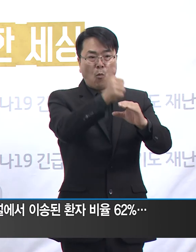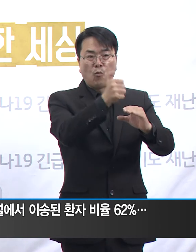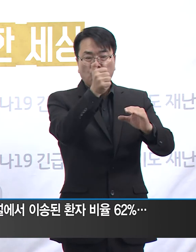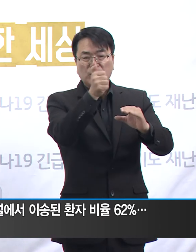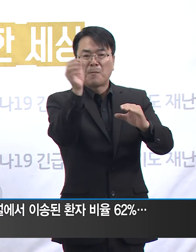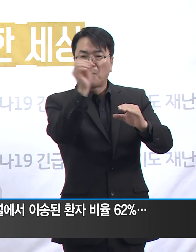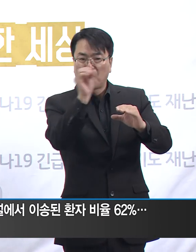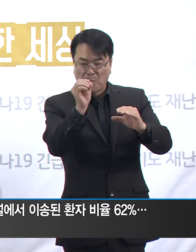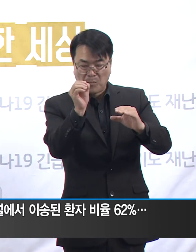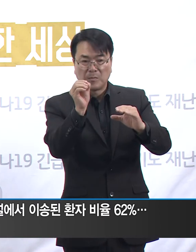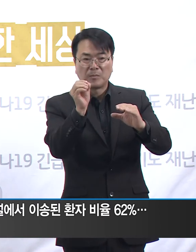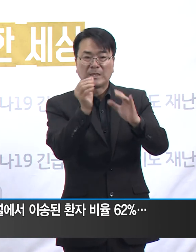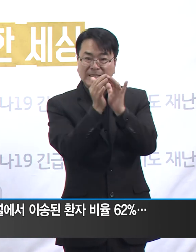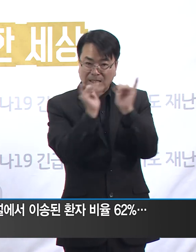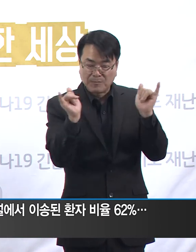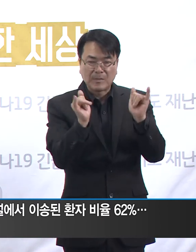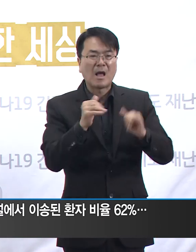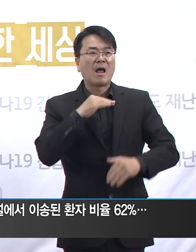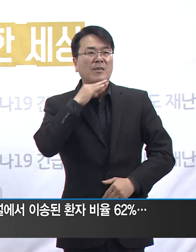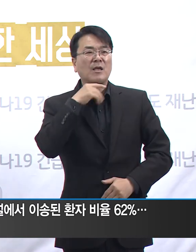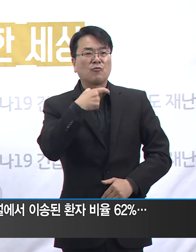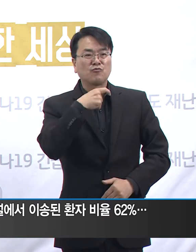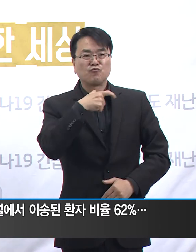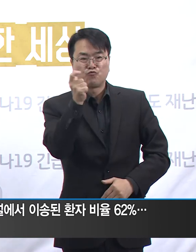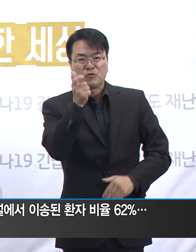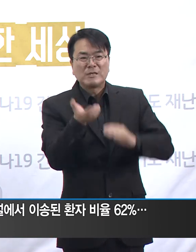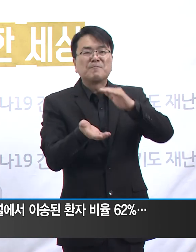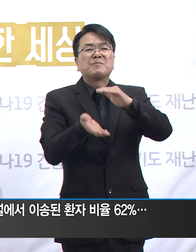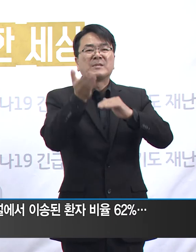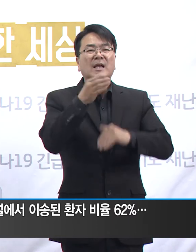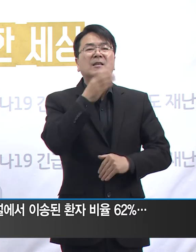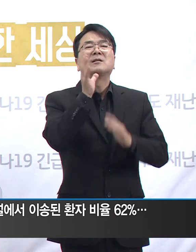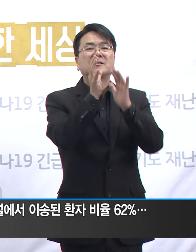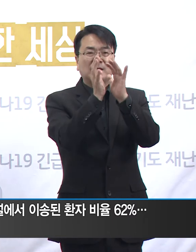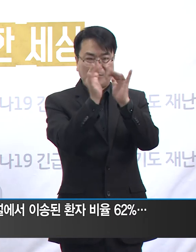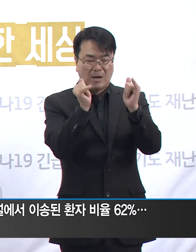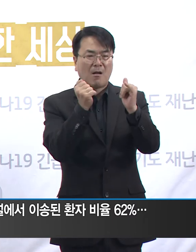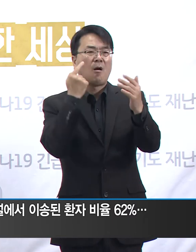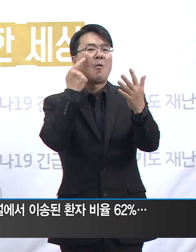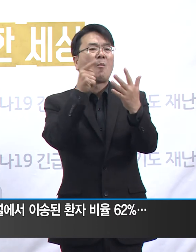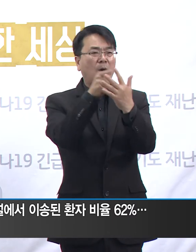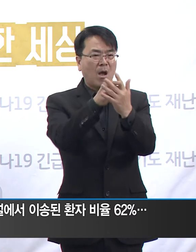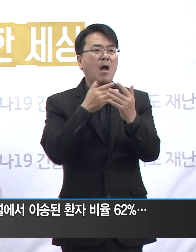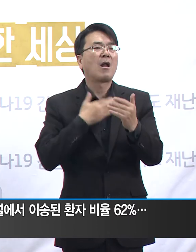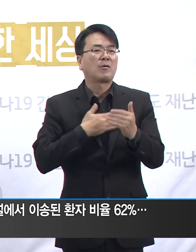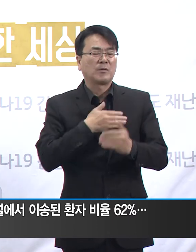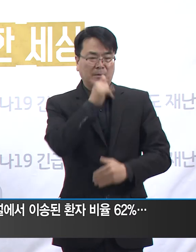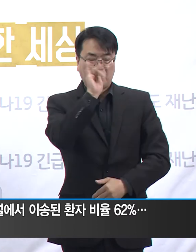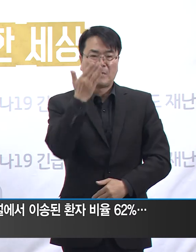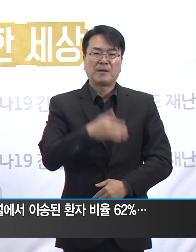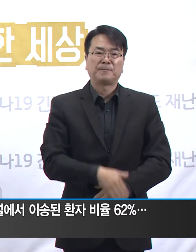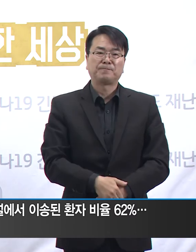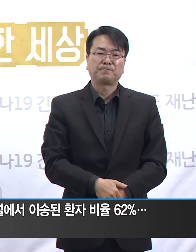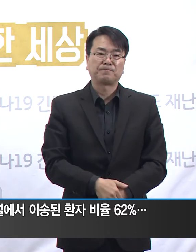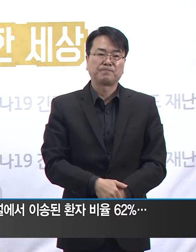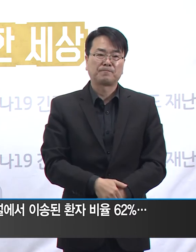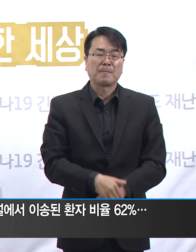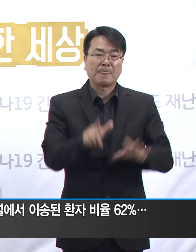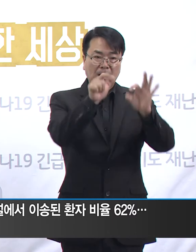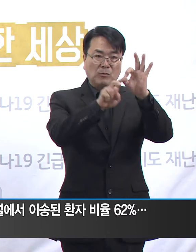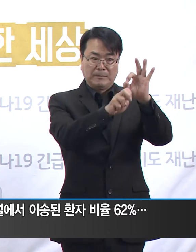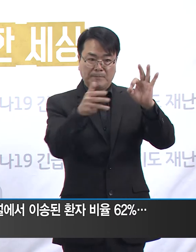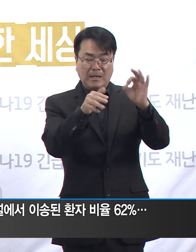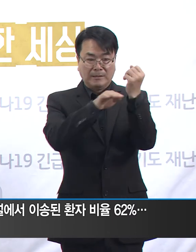193명이 60세 이상 고령자인 것으로 확인됩니다. 10월 28일 기준으로